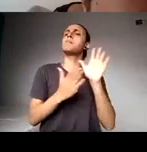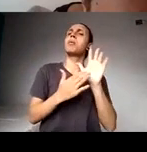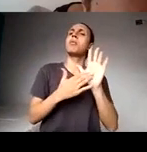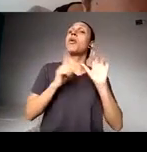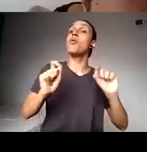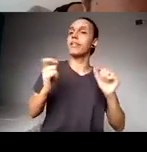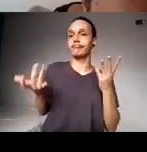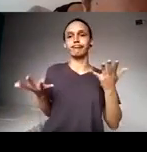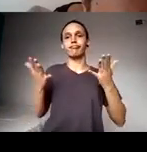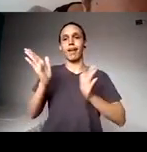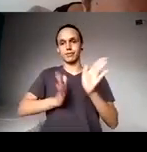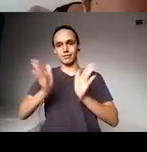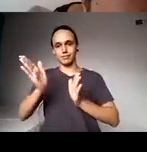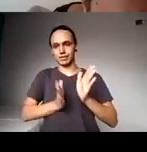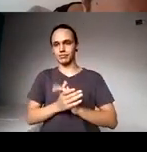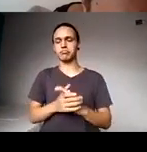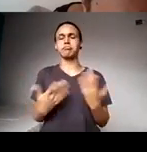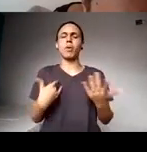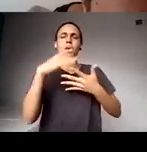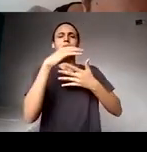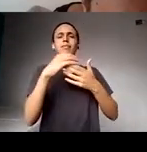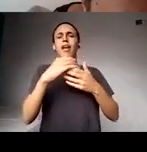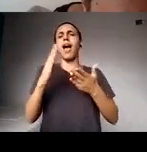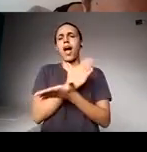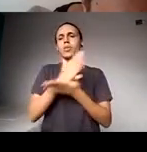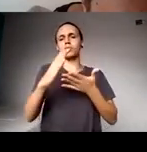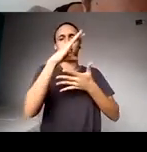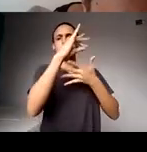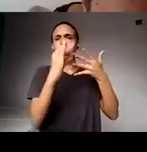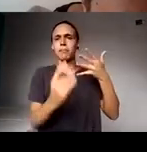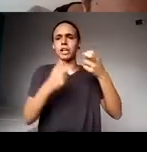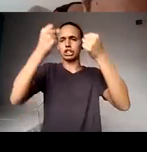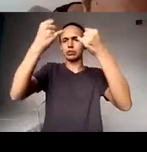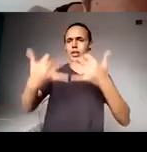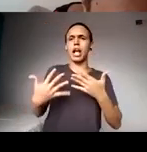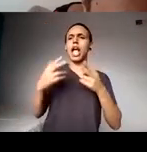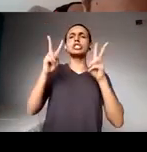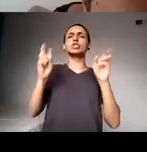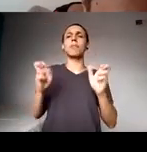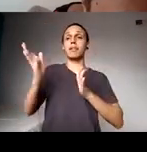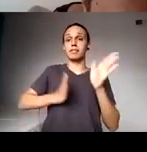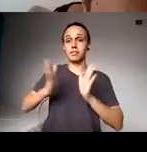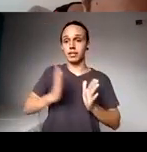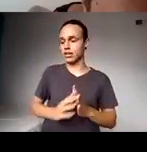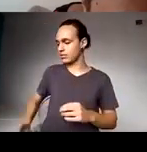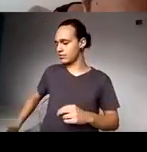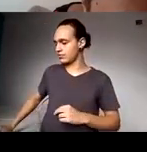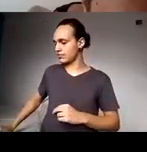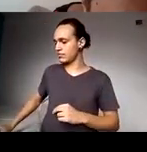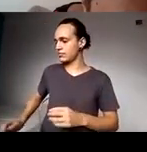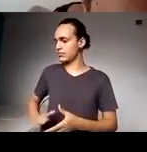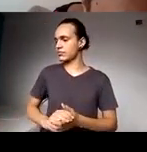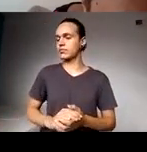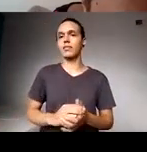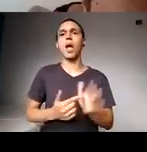trabalhar alguns aspectos, falar um pouquinho dessas questões da acessibilidade, problematizando algumas questões,